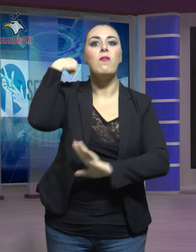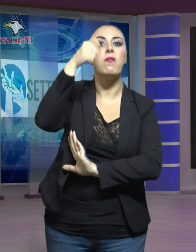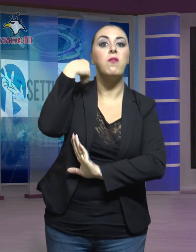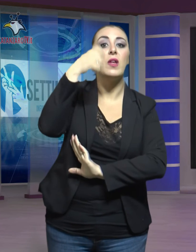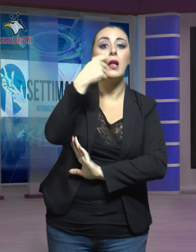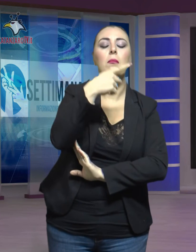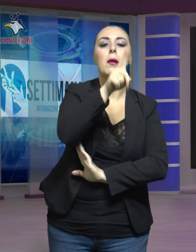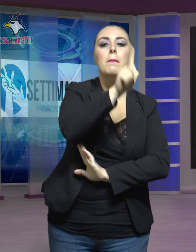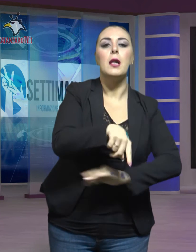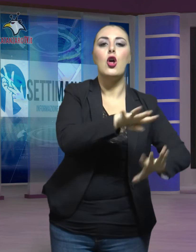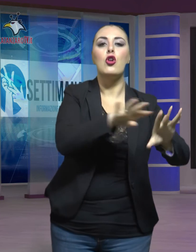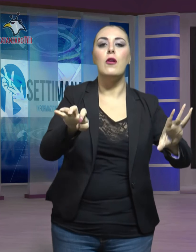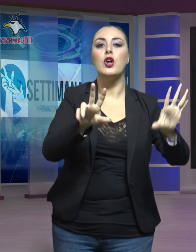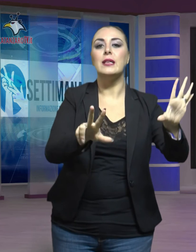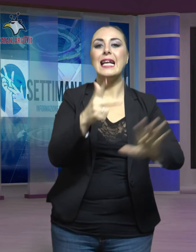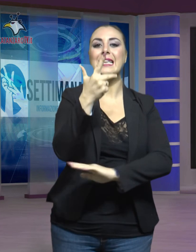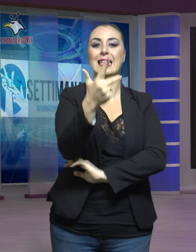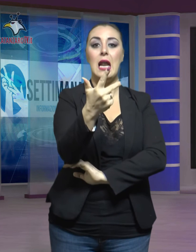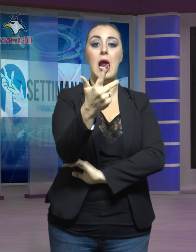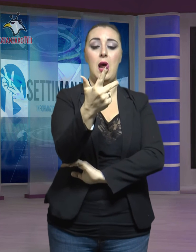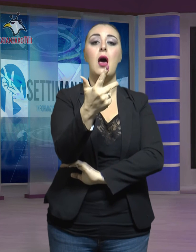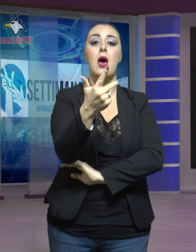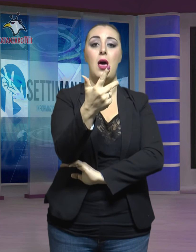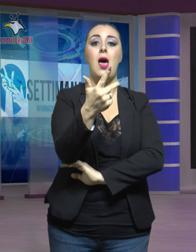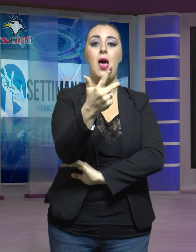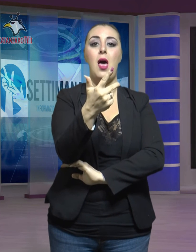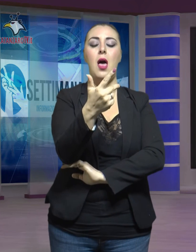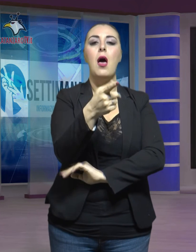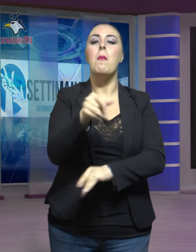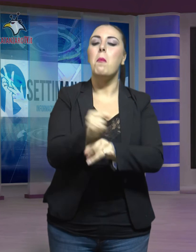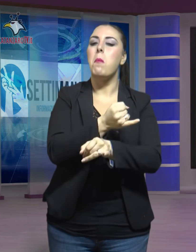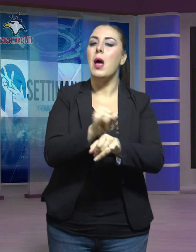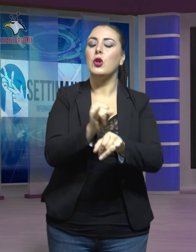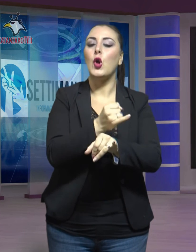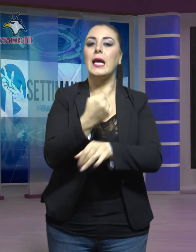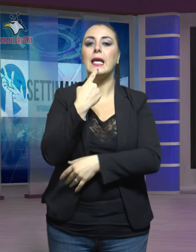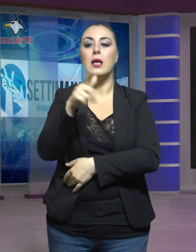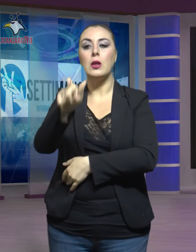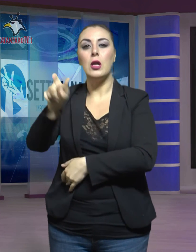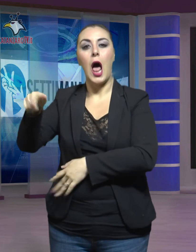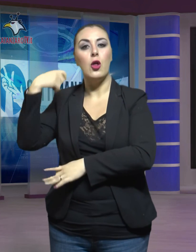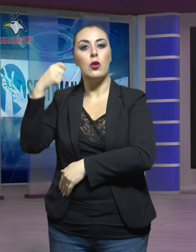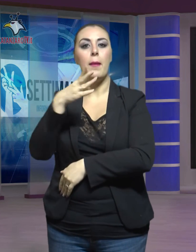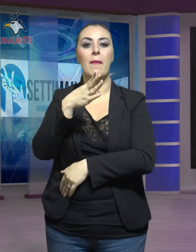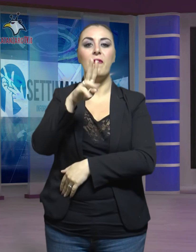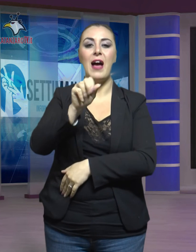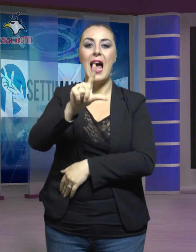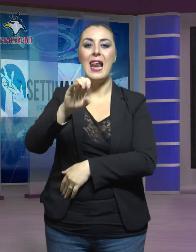1983. Particolarmente applauditi Valeria Belleudi e Lorenzo